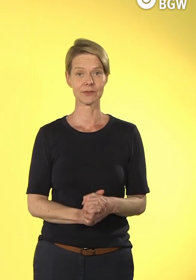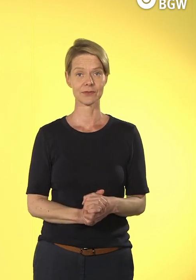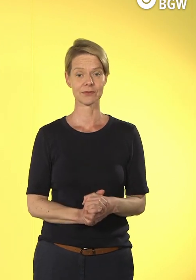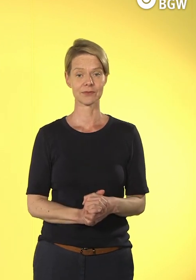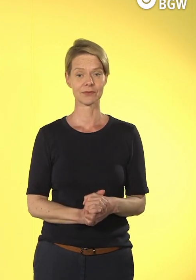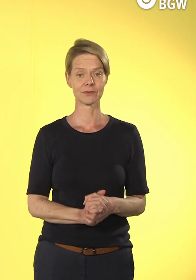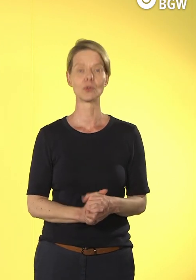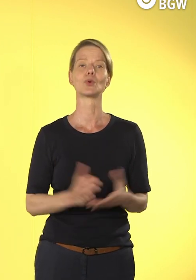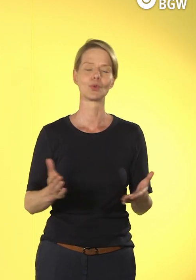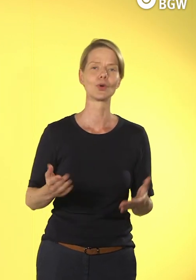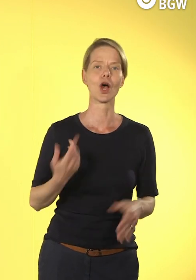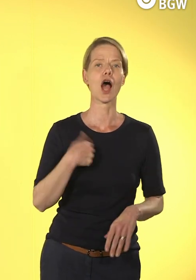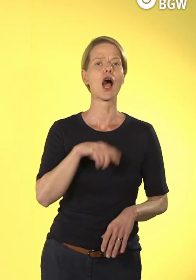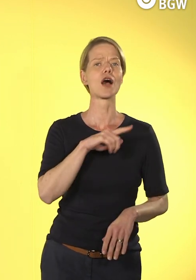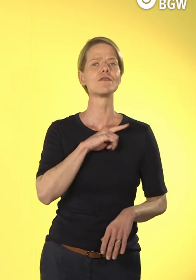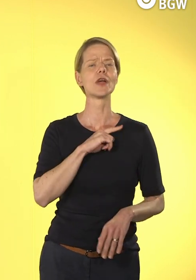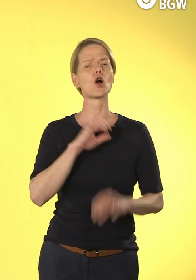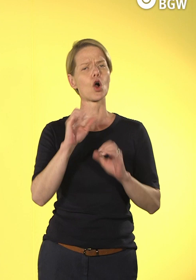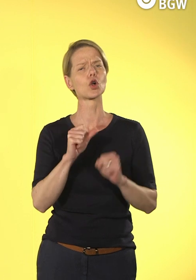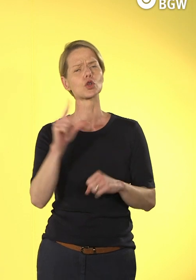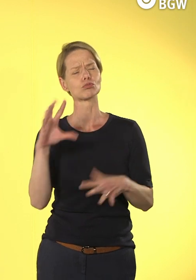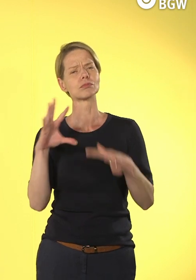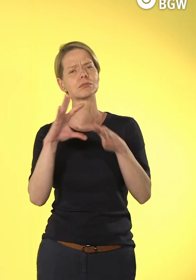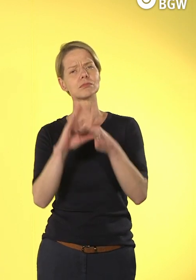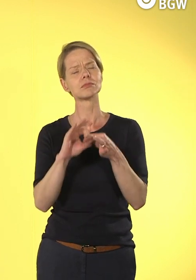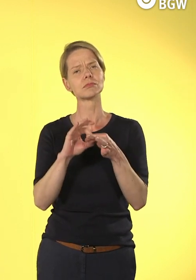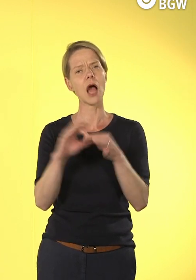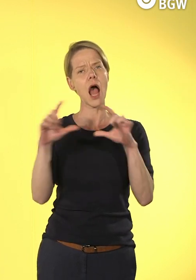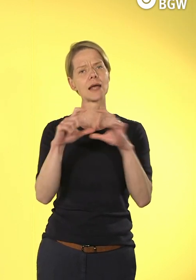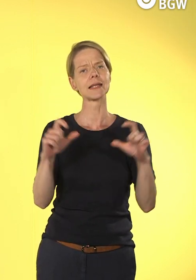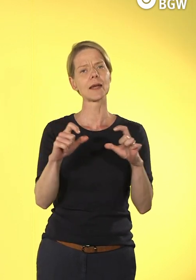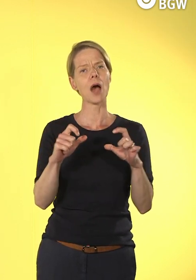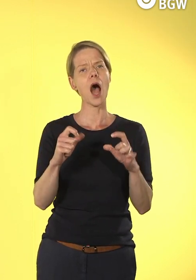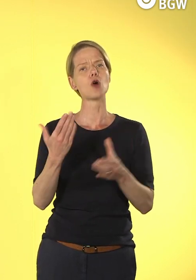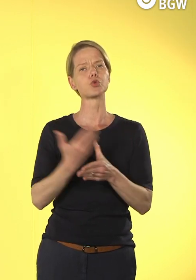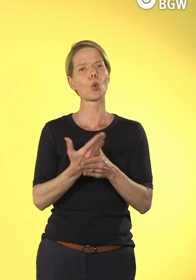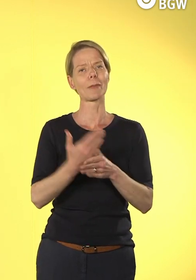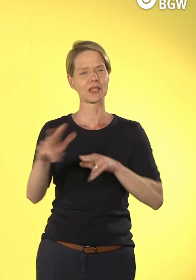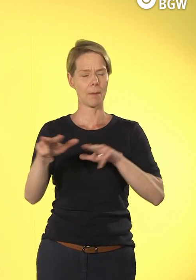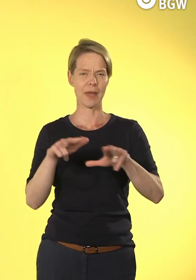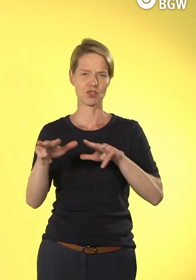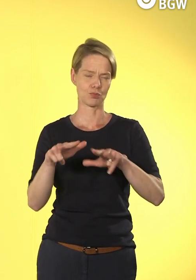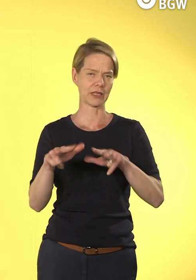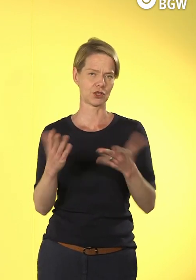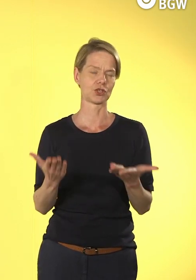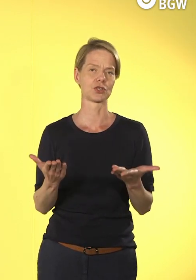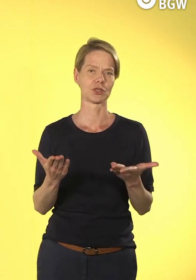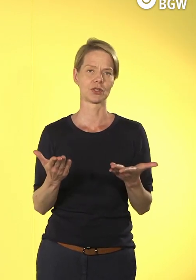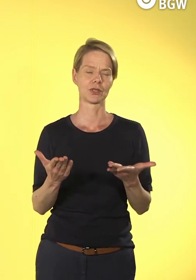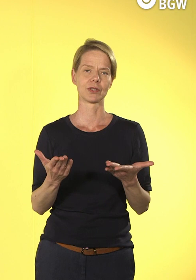Ja, wir können ja in der Zwischenzeit zum Dokumentenmanagement schon mal was sagen. Das ist, glaube ich, eine klassische Sicht aus der Prozesssicht.